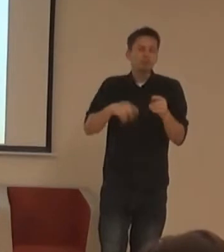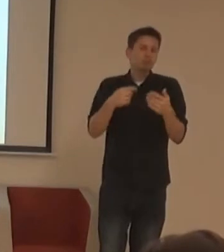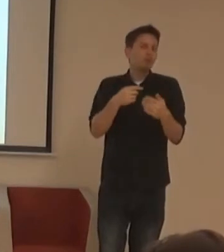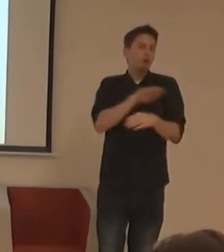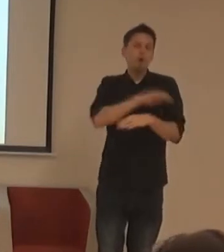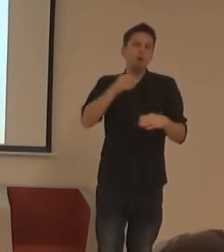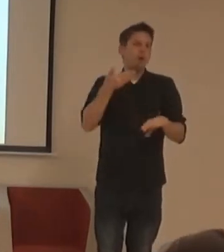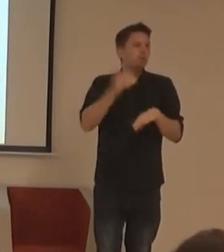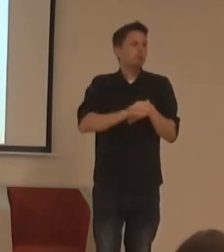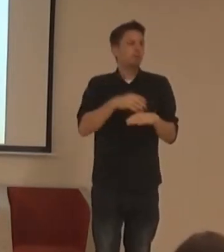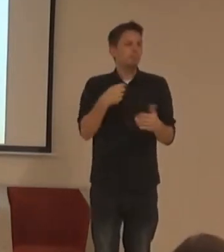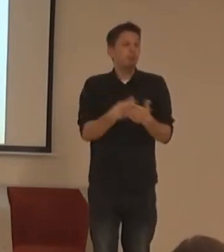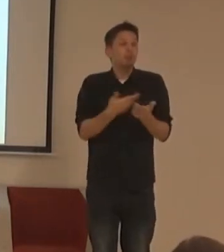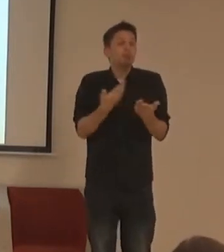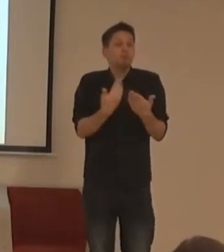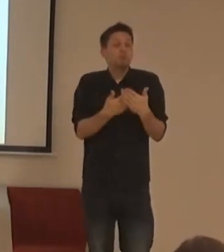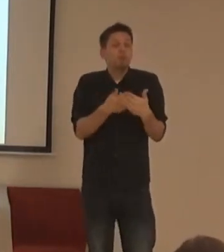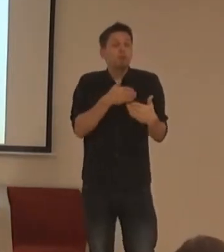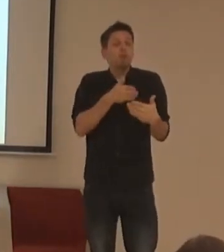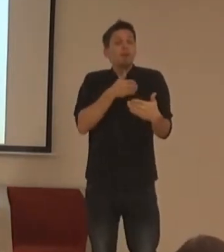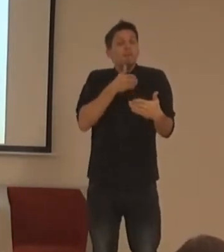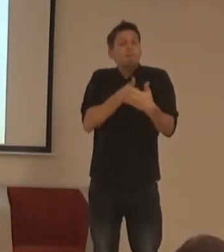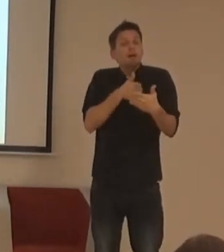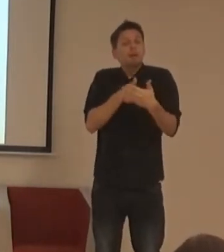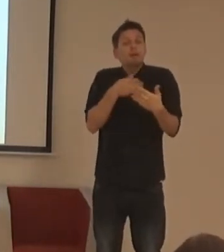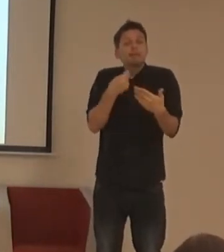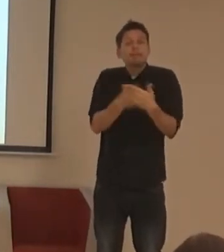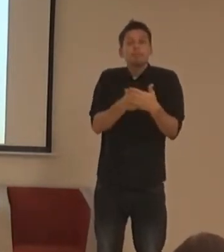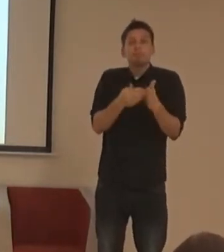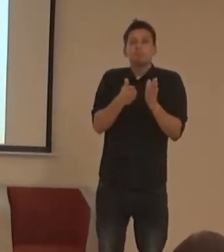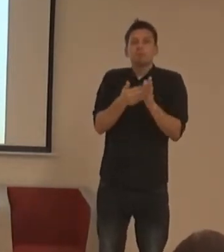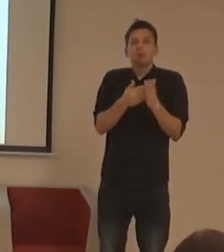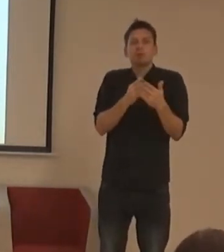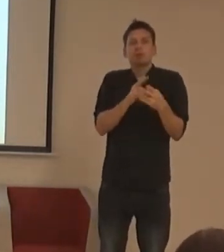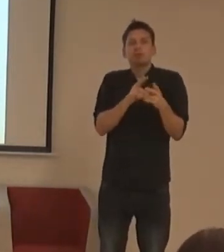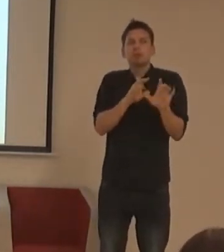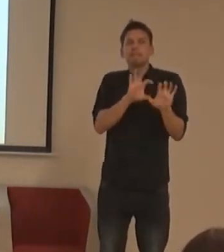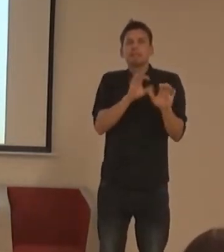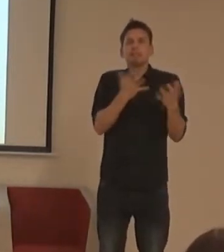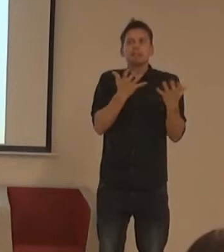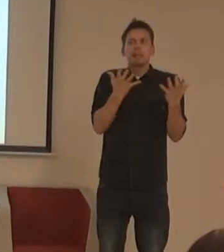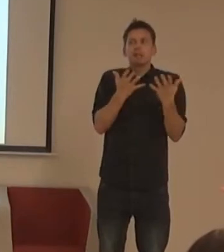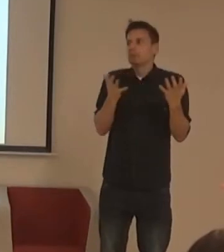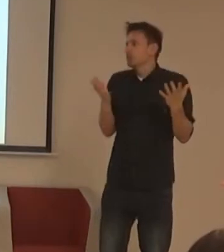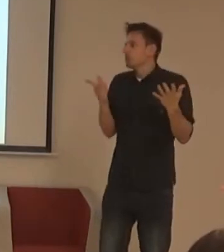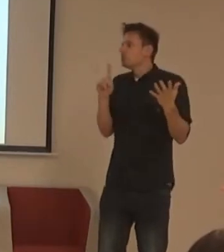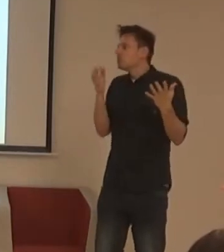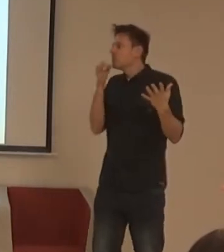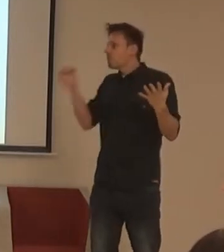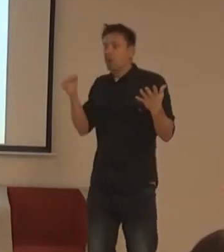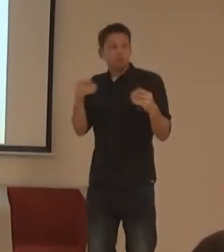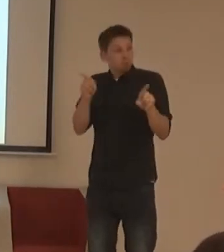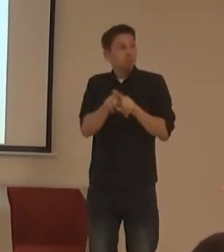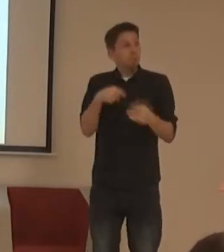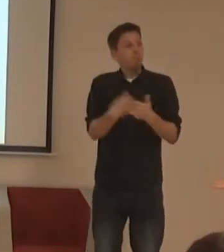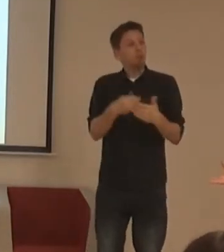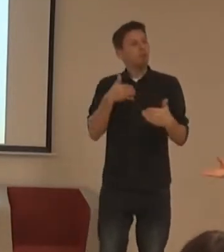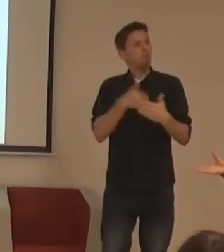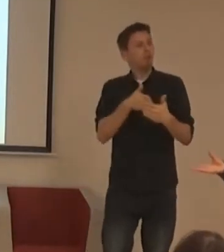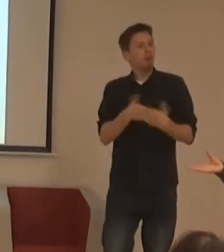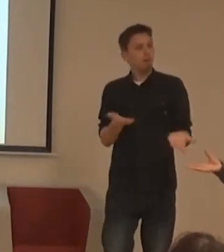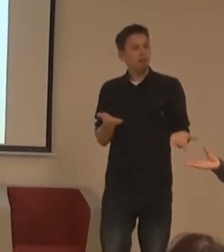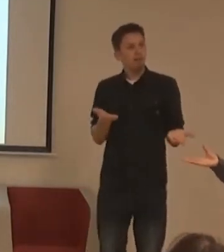Takže bariérou může být i to, když se musíte někoho prostě ptát, kudy se máte vydat na záchod, protože to není srozumitelné a zřejmé z toho prostoru.